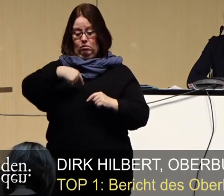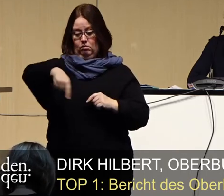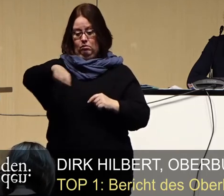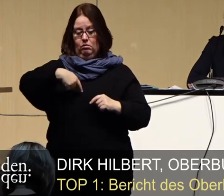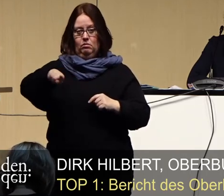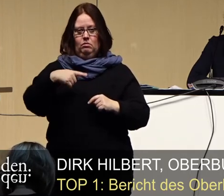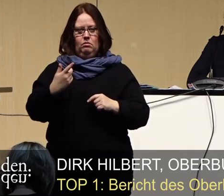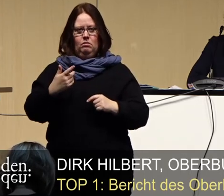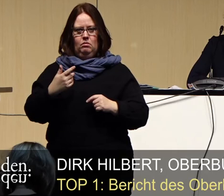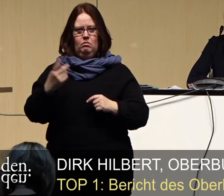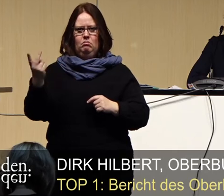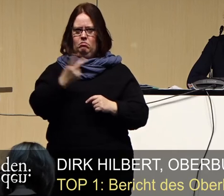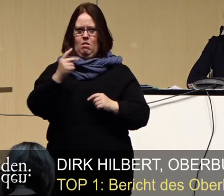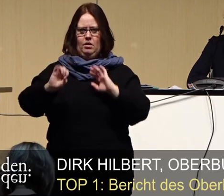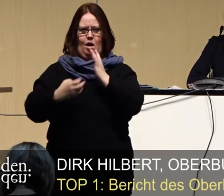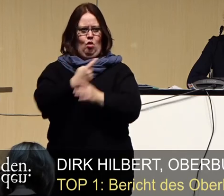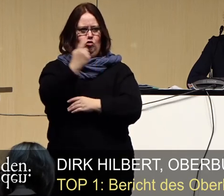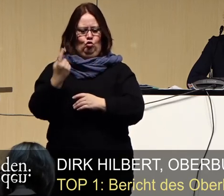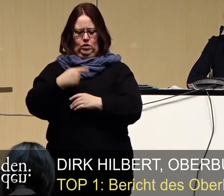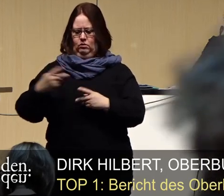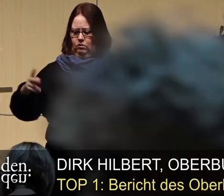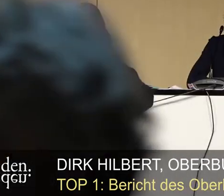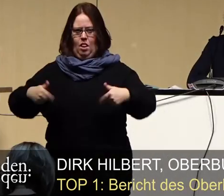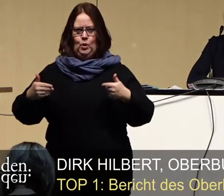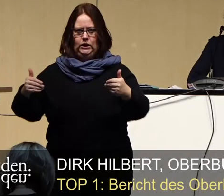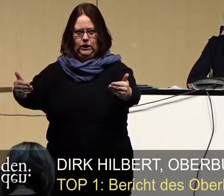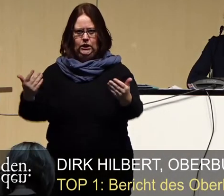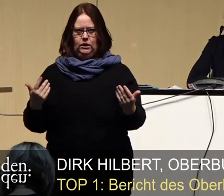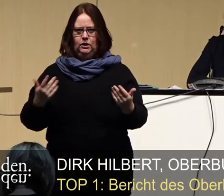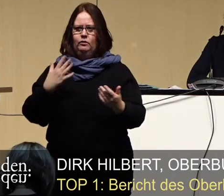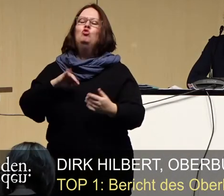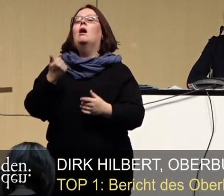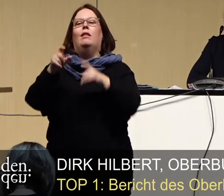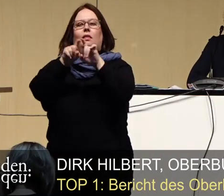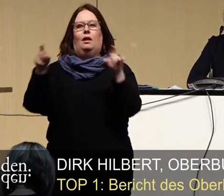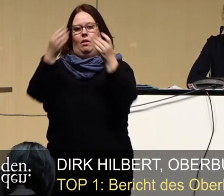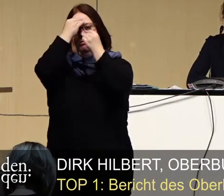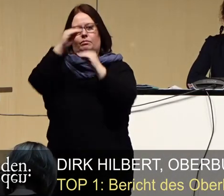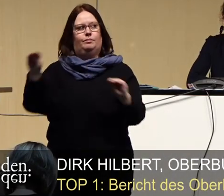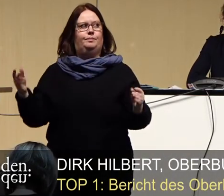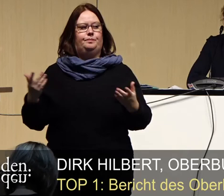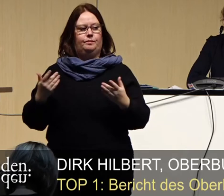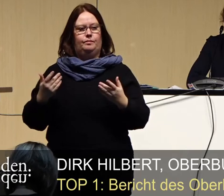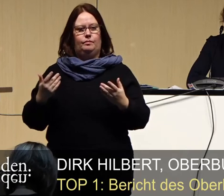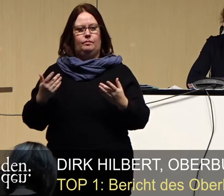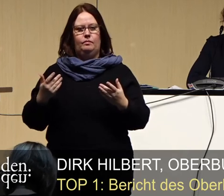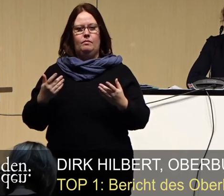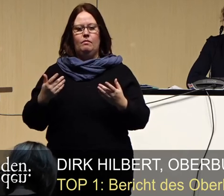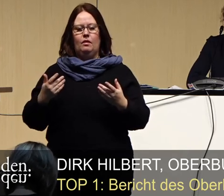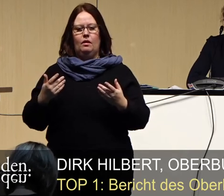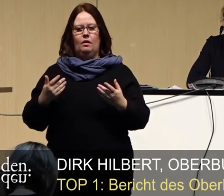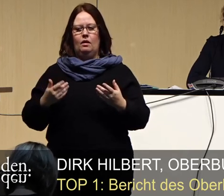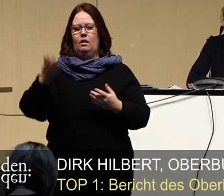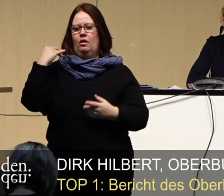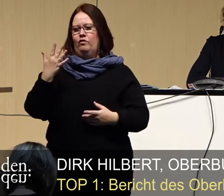auf die beiden aktuellen Stunden, die gleich anstehen, will ich ein weiteres Thema einsprechen. Am 25.